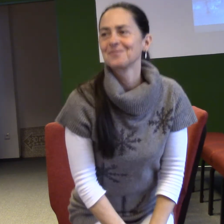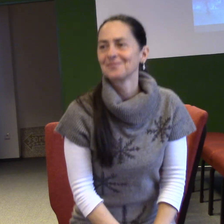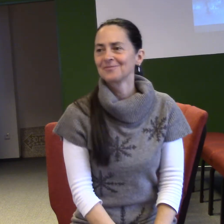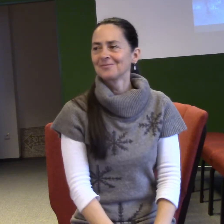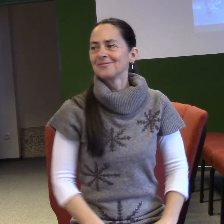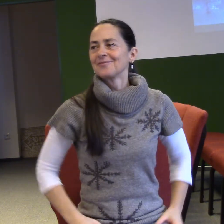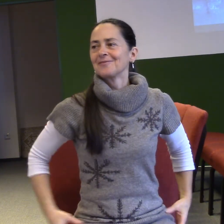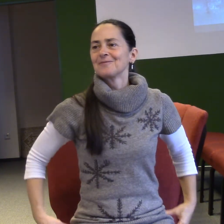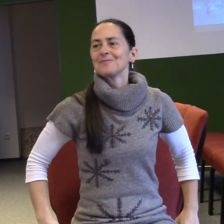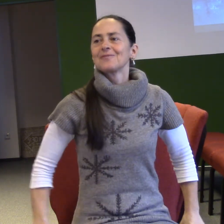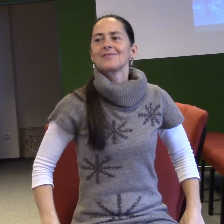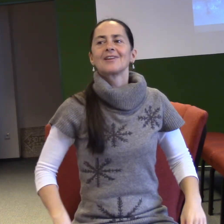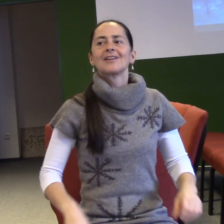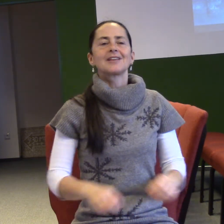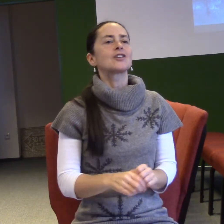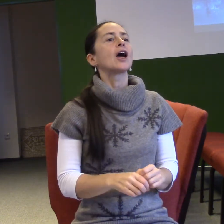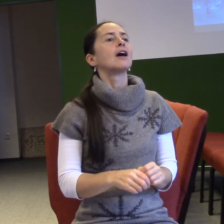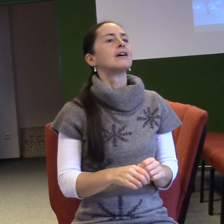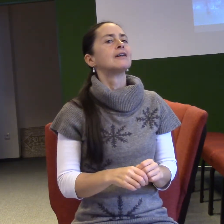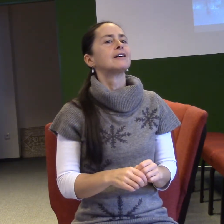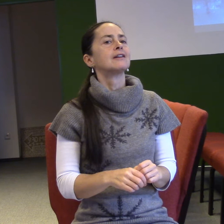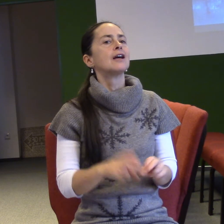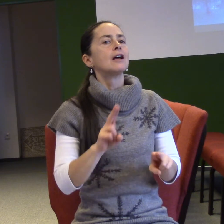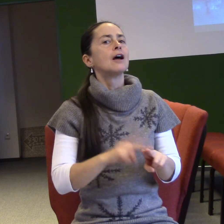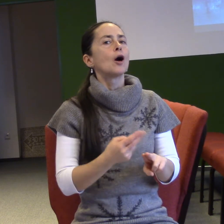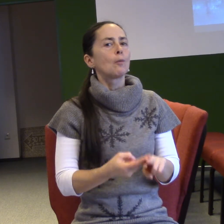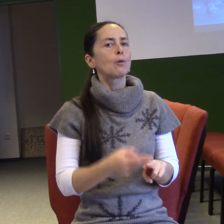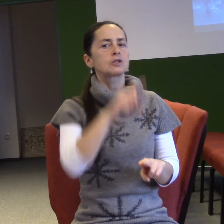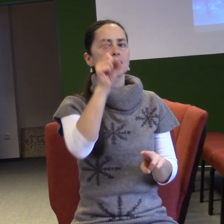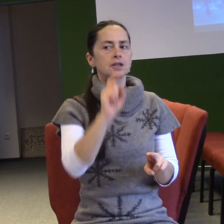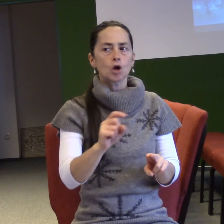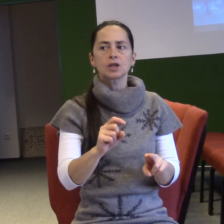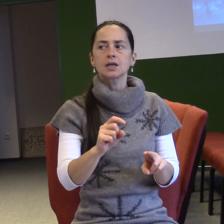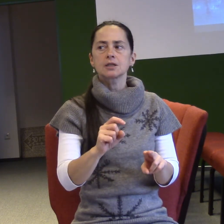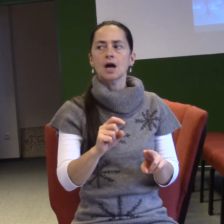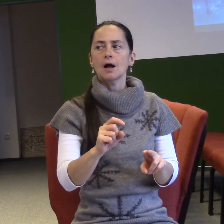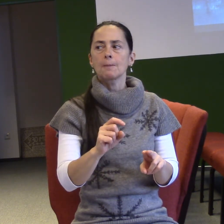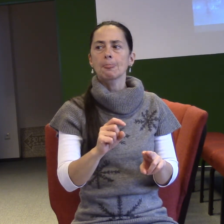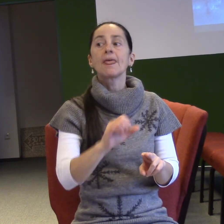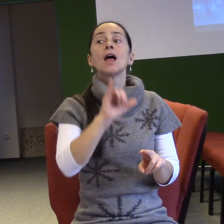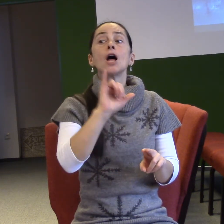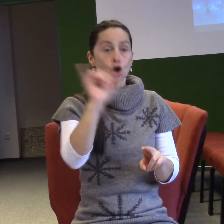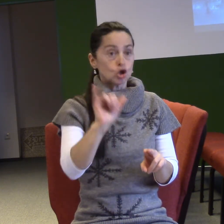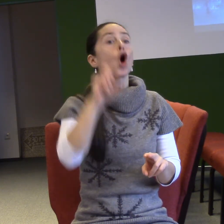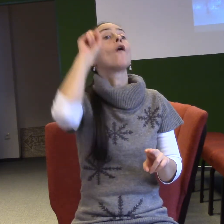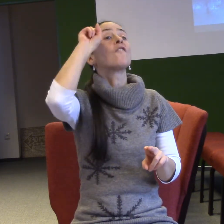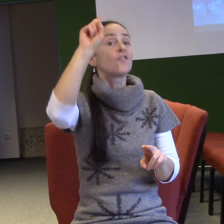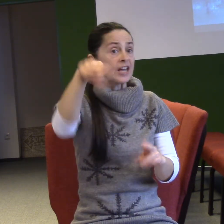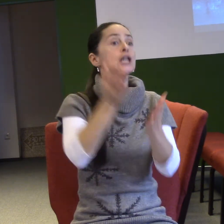Třetí, poslední otázka. Kdo z vás, co víte, jakou máte službu od Boha? Kdo z vás je v té službě jistý? Kdo prožívá